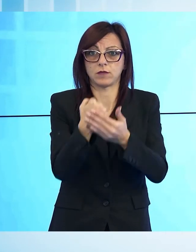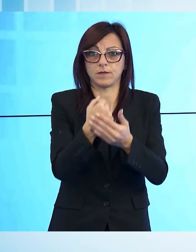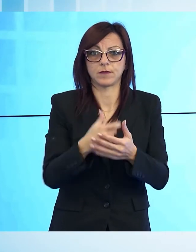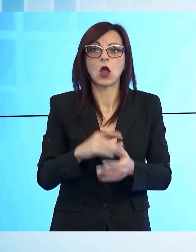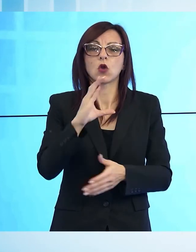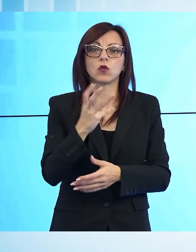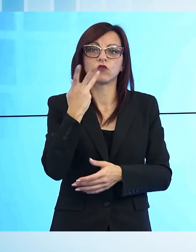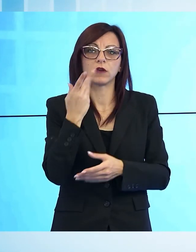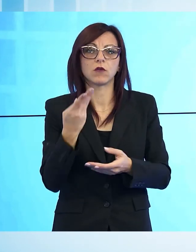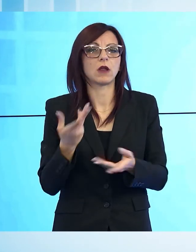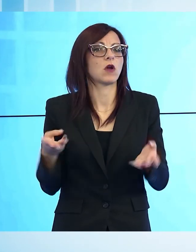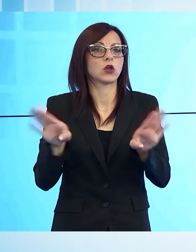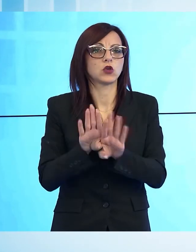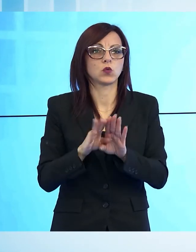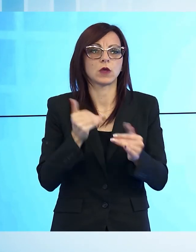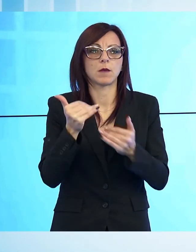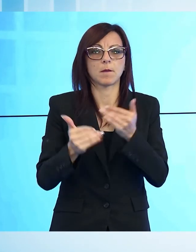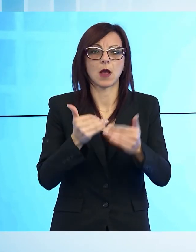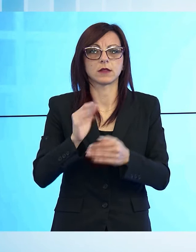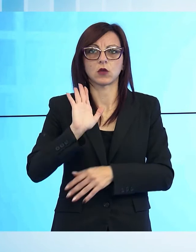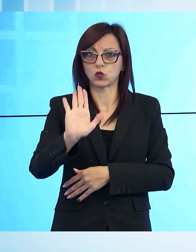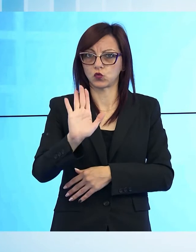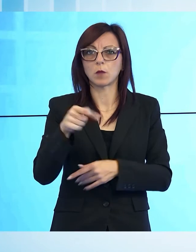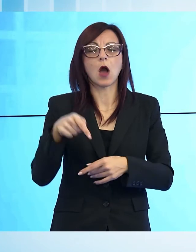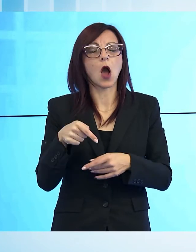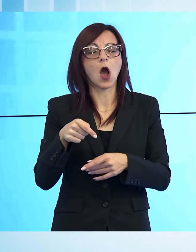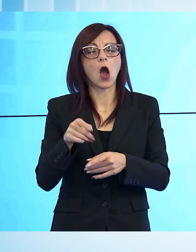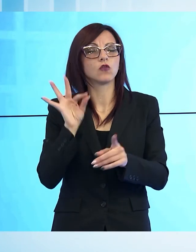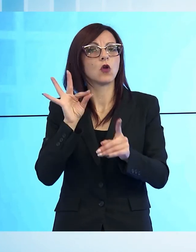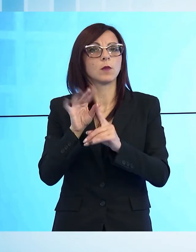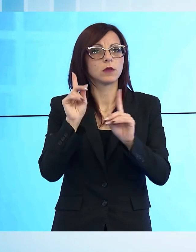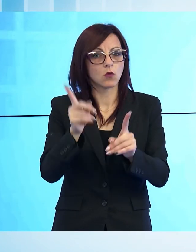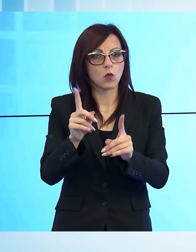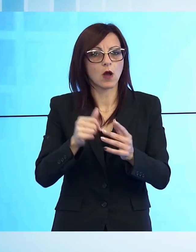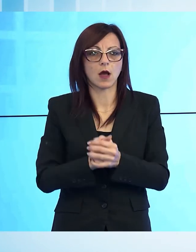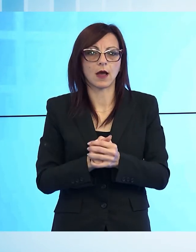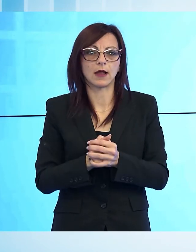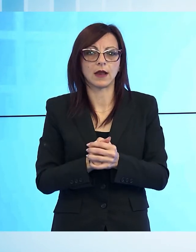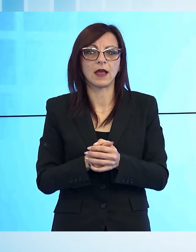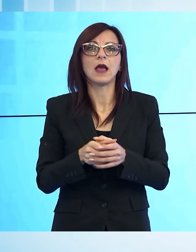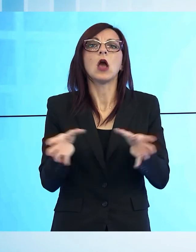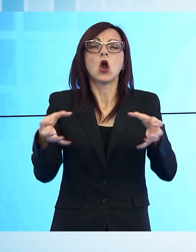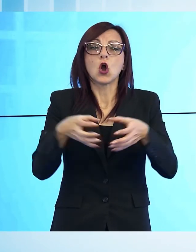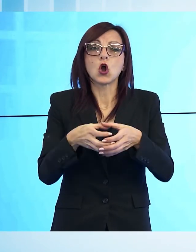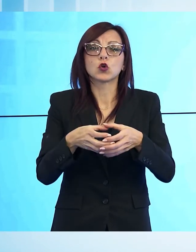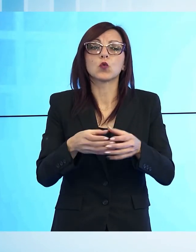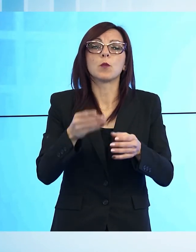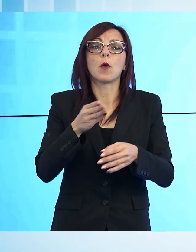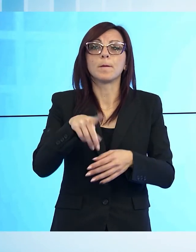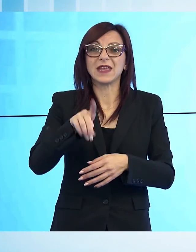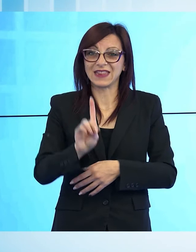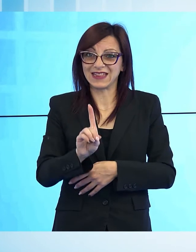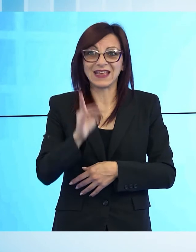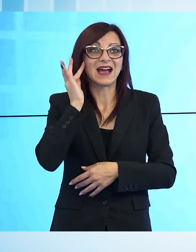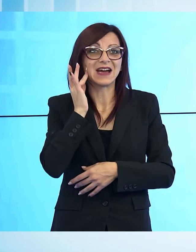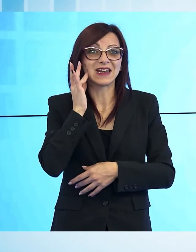ma oggi siamo a un bivio, riconsegnare il comune, a chi ha già dimostrato riportarlo nella direzione sbagliata e di cui la candidata del PD Barsotti è stata